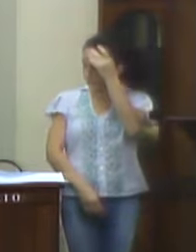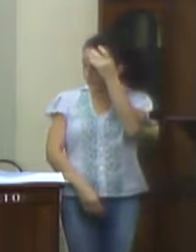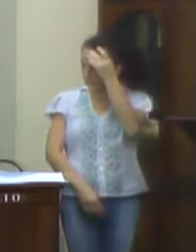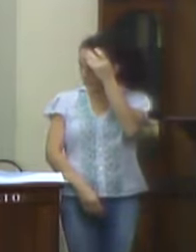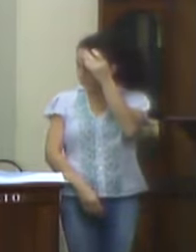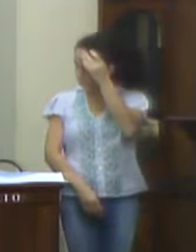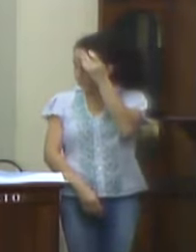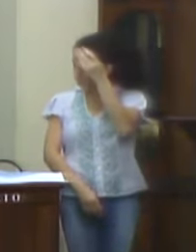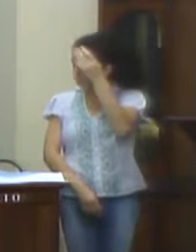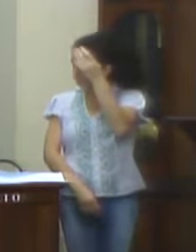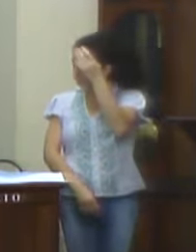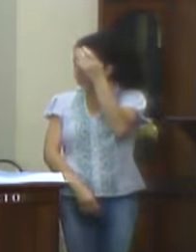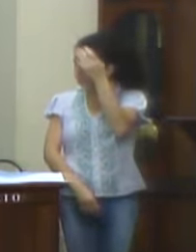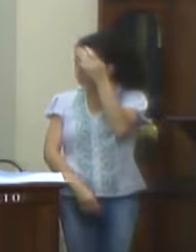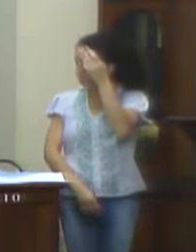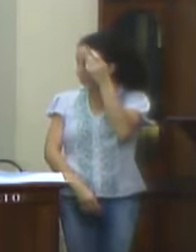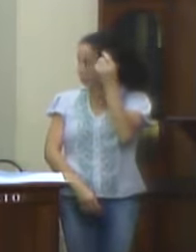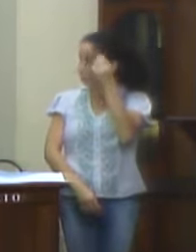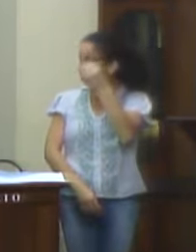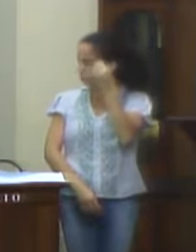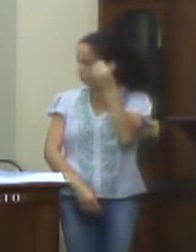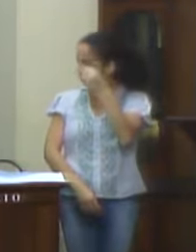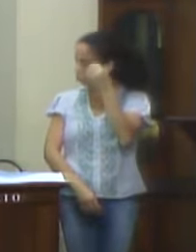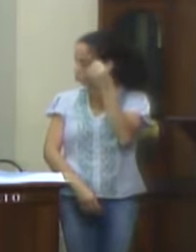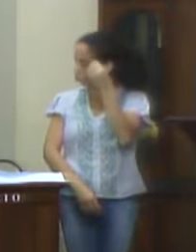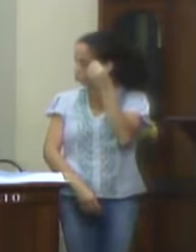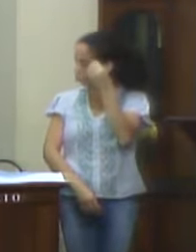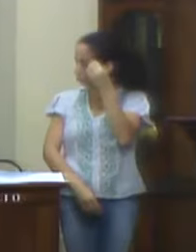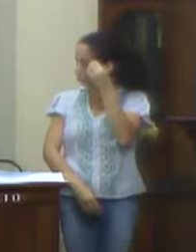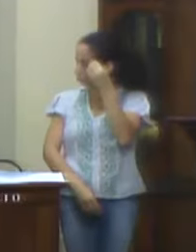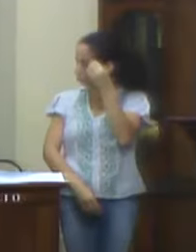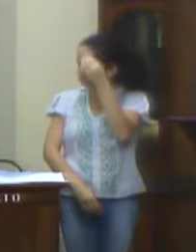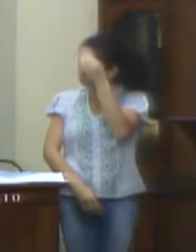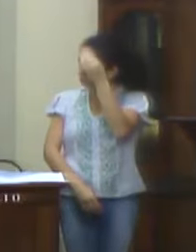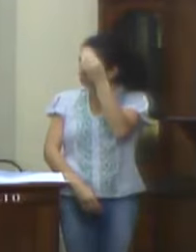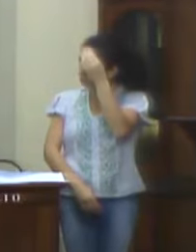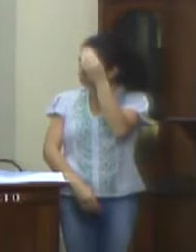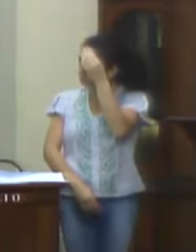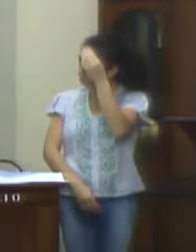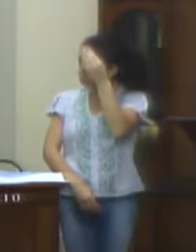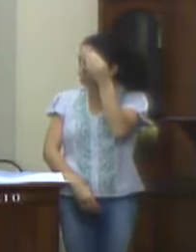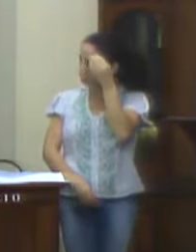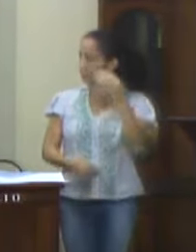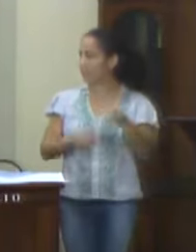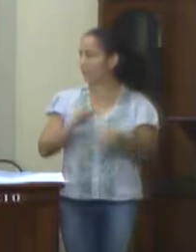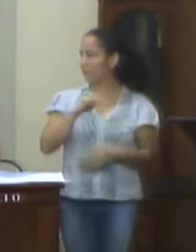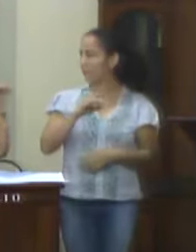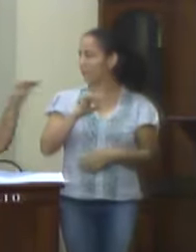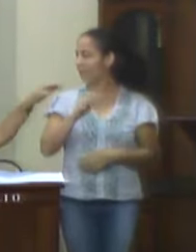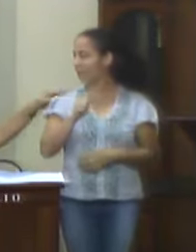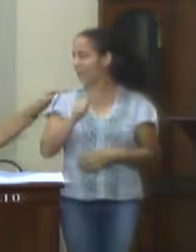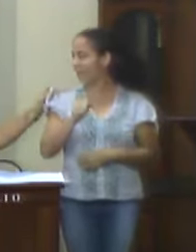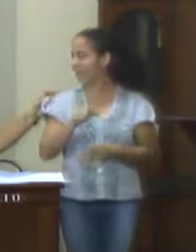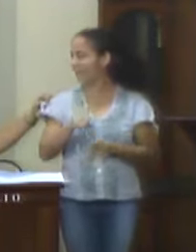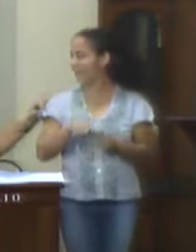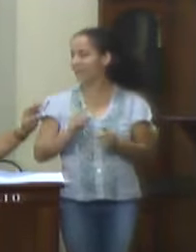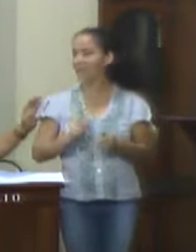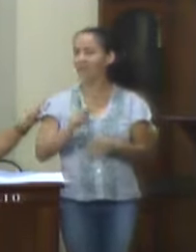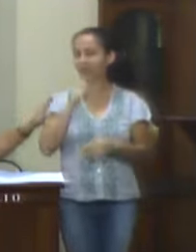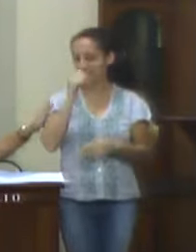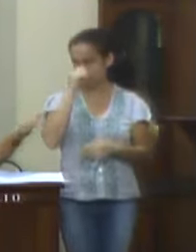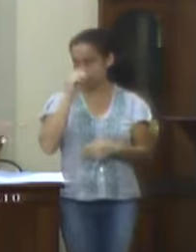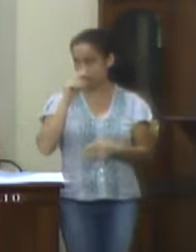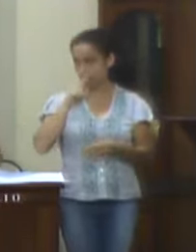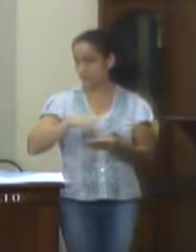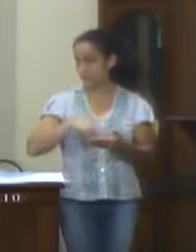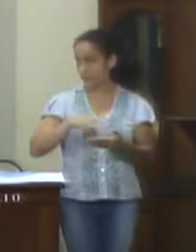Vereador Celso, concorda, né, vereador? Eu também estou... É, então as emendas, vamos continuar, as emendas serão